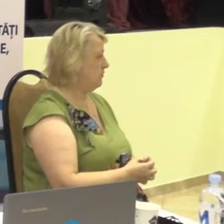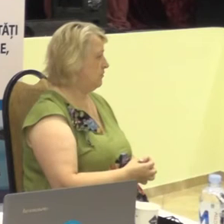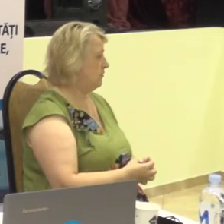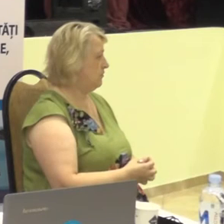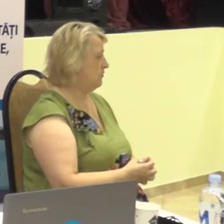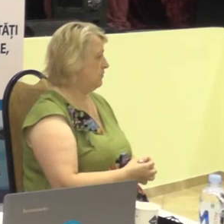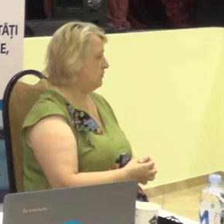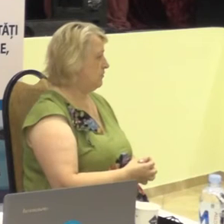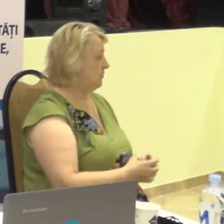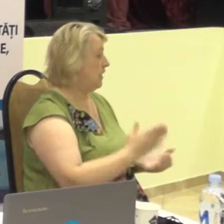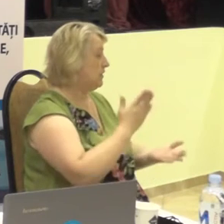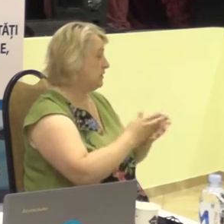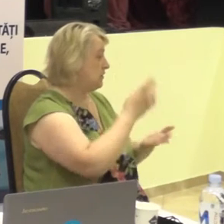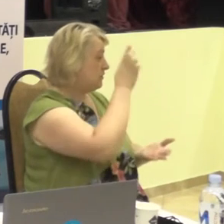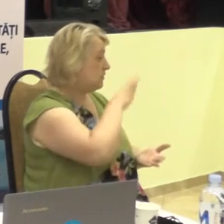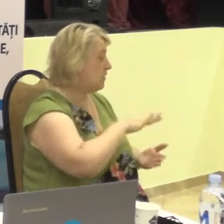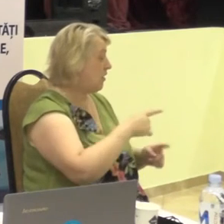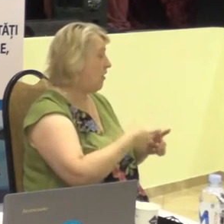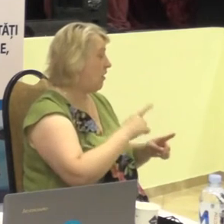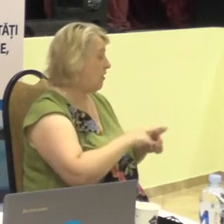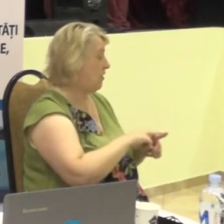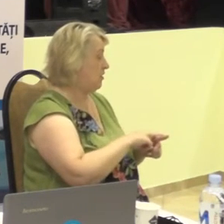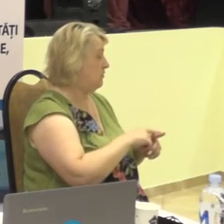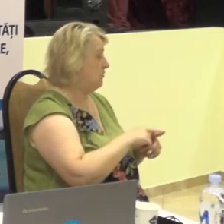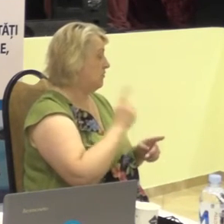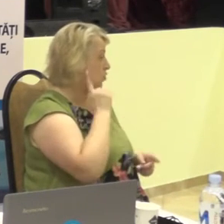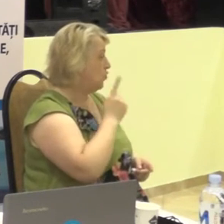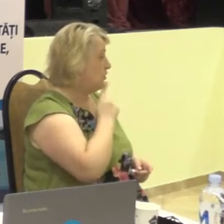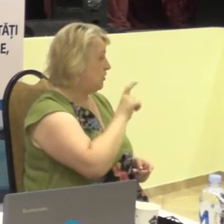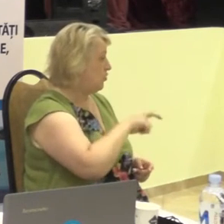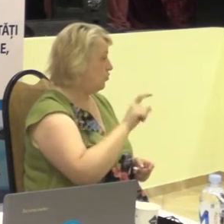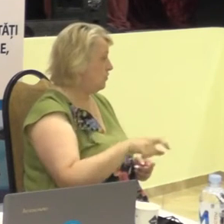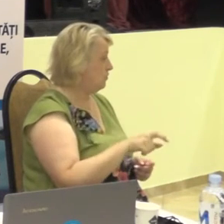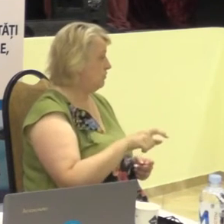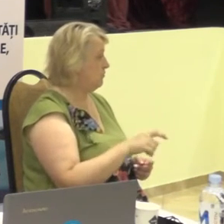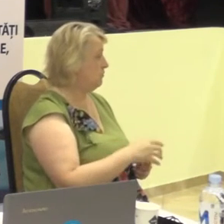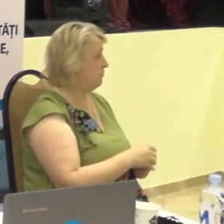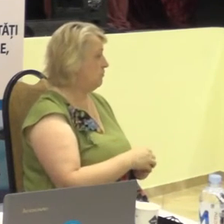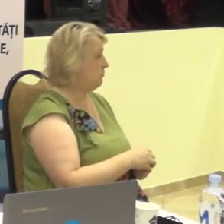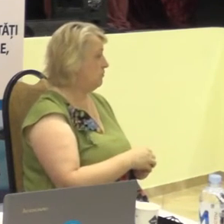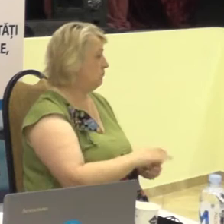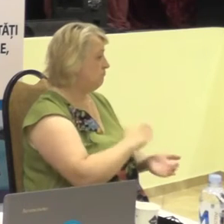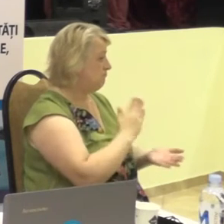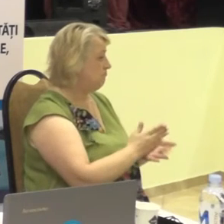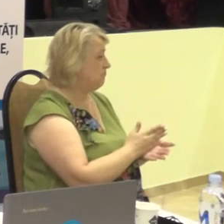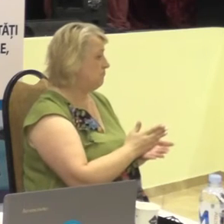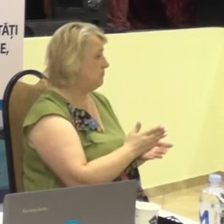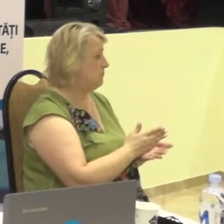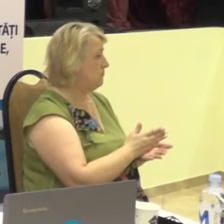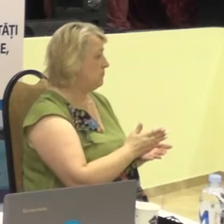Sunt țări în care persoanele cu deficiență de aruz despun de